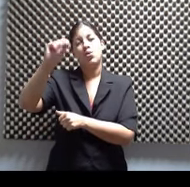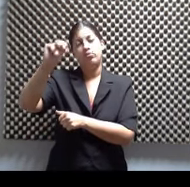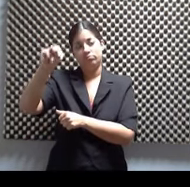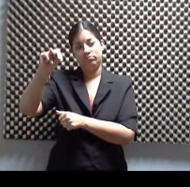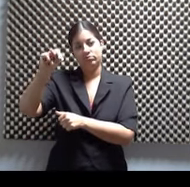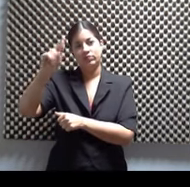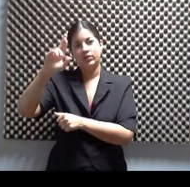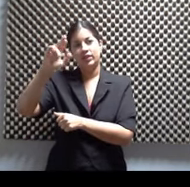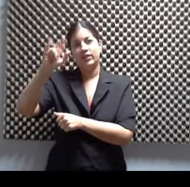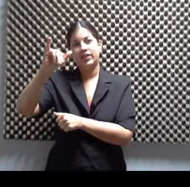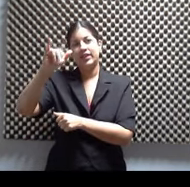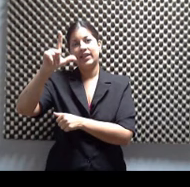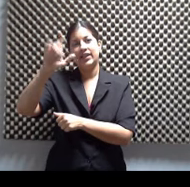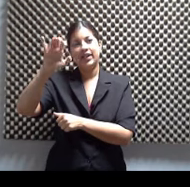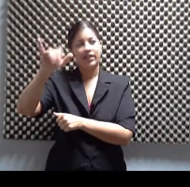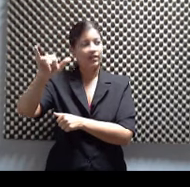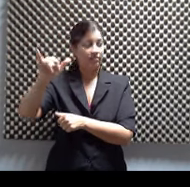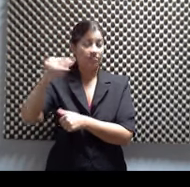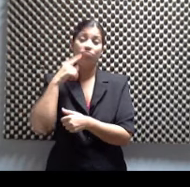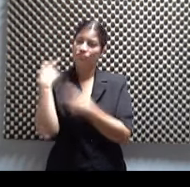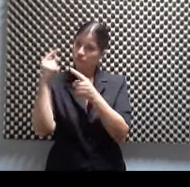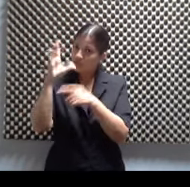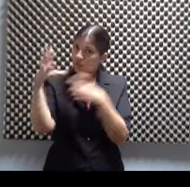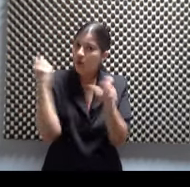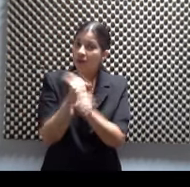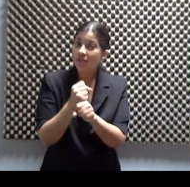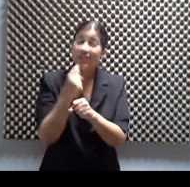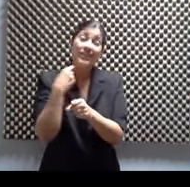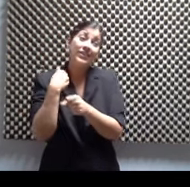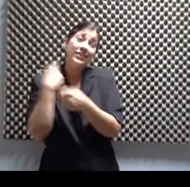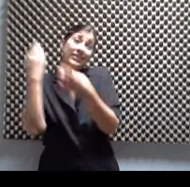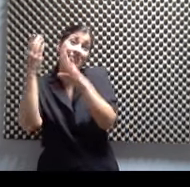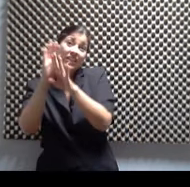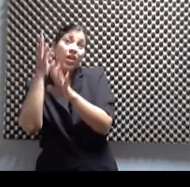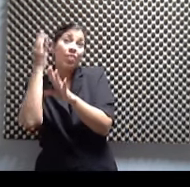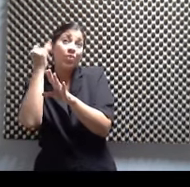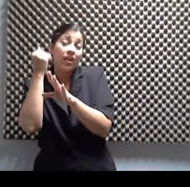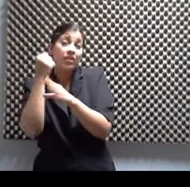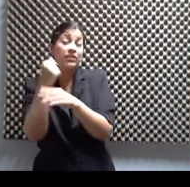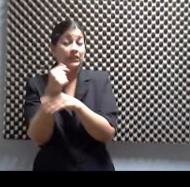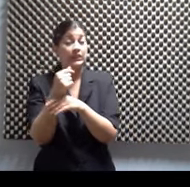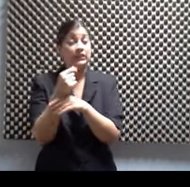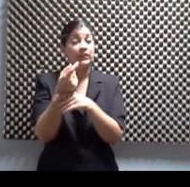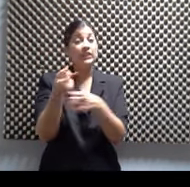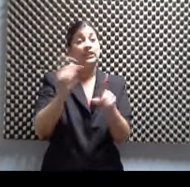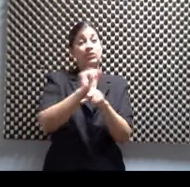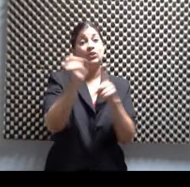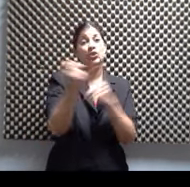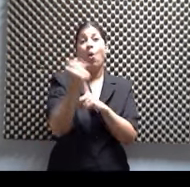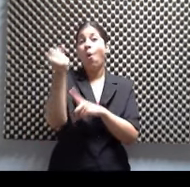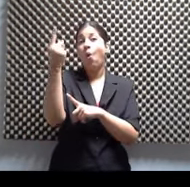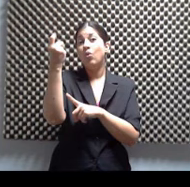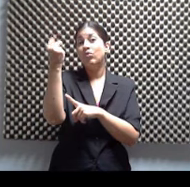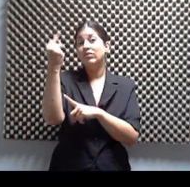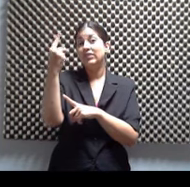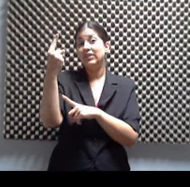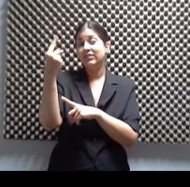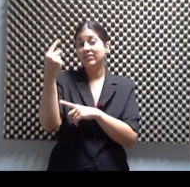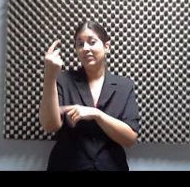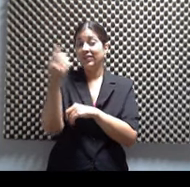como cinco años. Como cinco, ¿verdad? Y la academia cierra por el 11 de septiembre, quiero que sepas, porque si no, todavía yo estuviera allá. Porque lo que